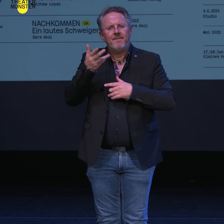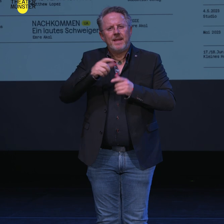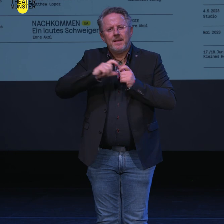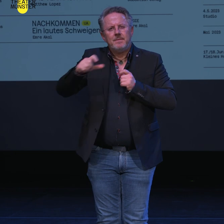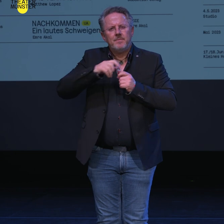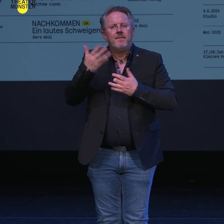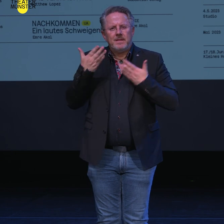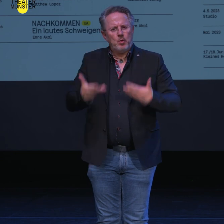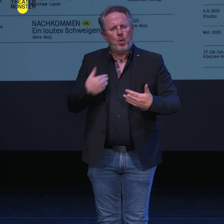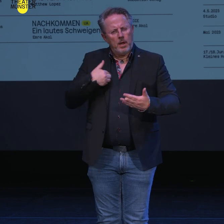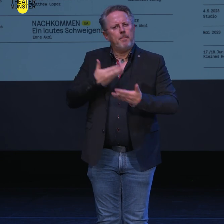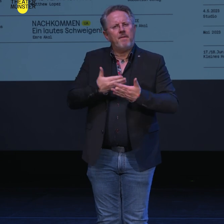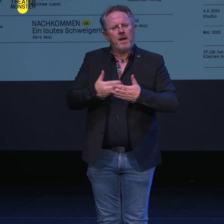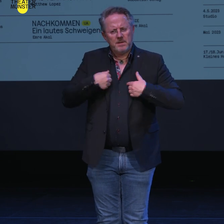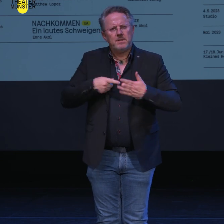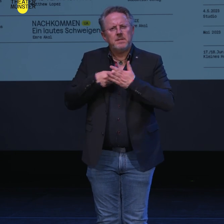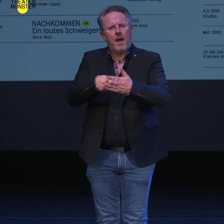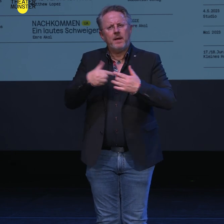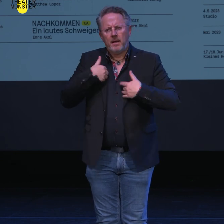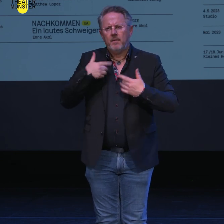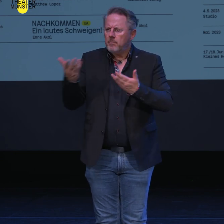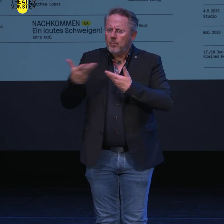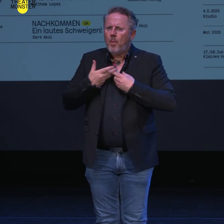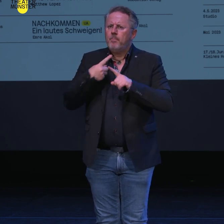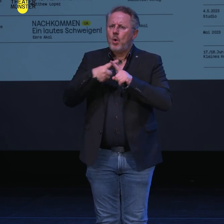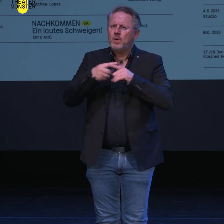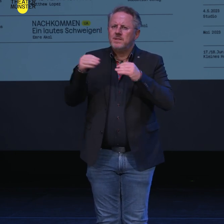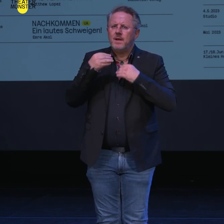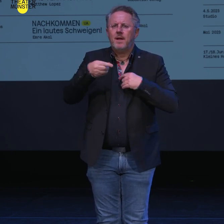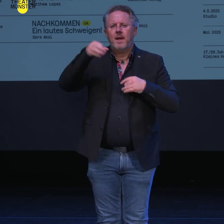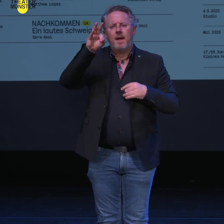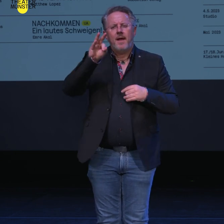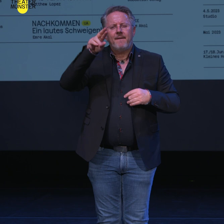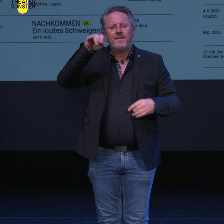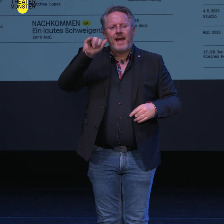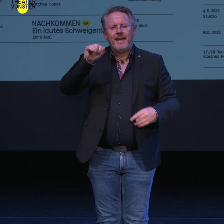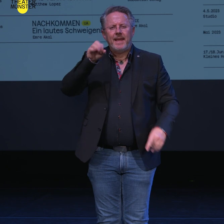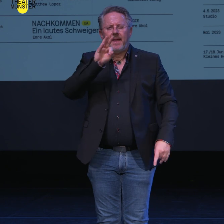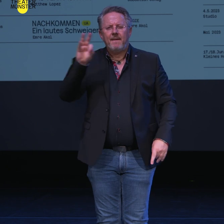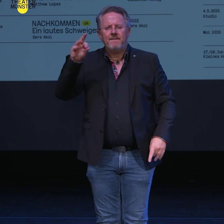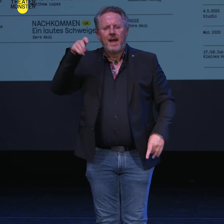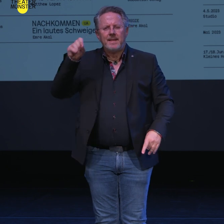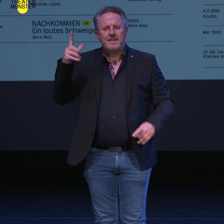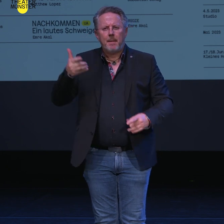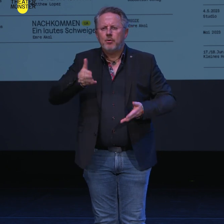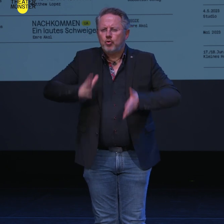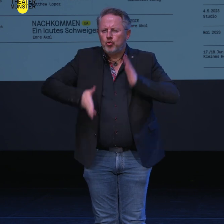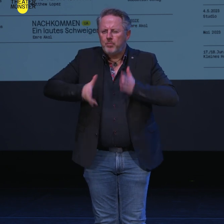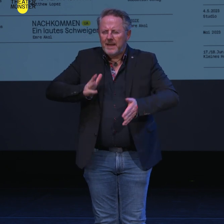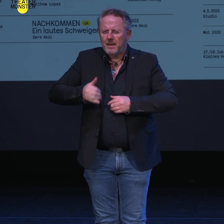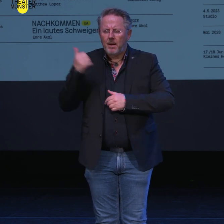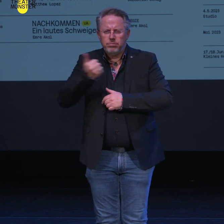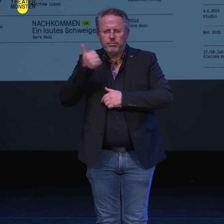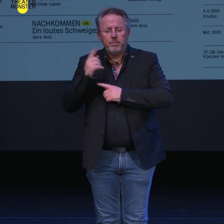an dem sie sich beweisen kann, an dem sie Anerkennung findet. Sie hat ein Idol, Frankie Fredericks, ist ein Sprinter gewesen, ein sehr berühmter,